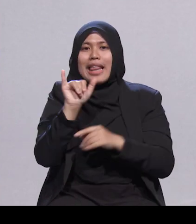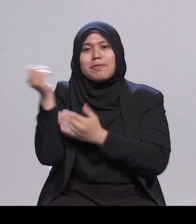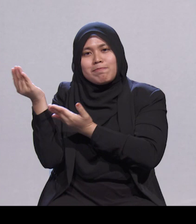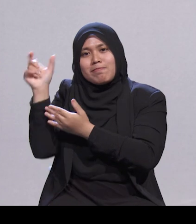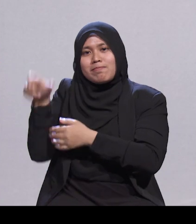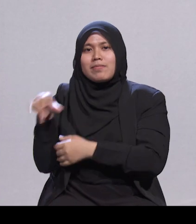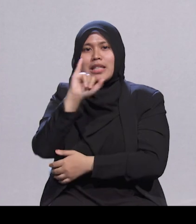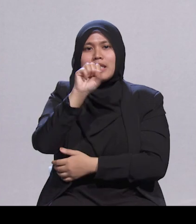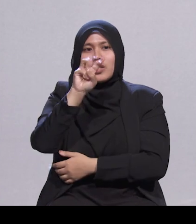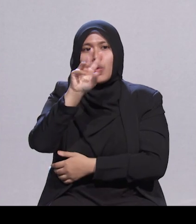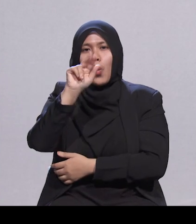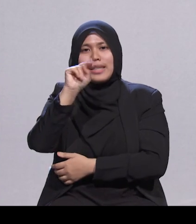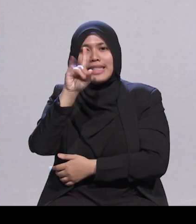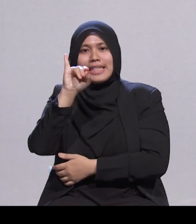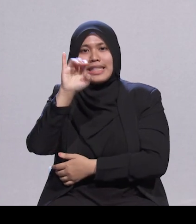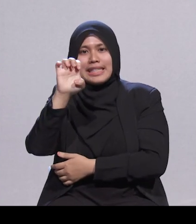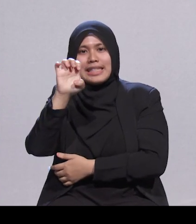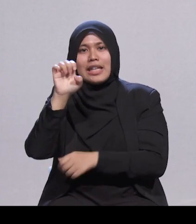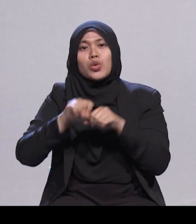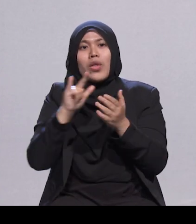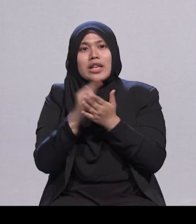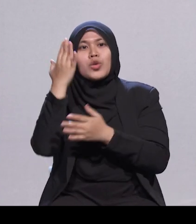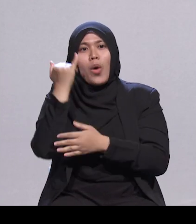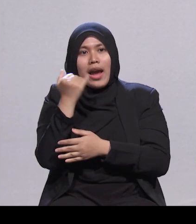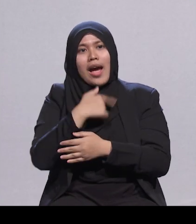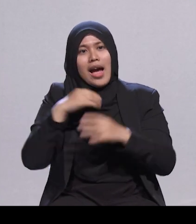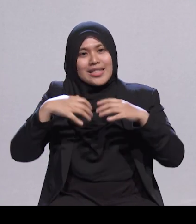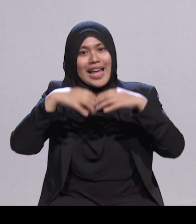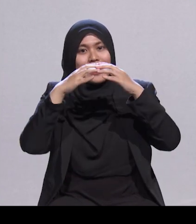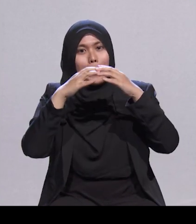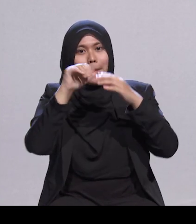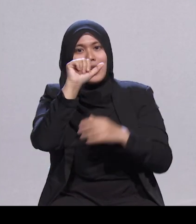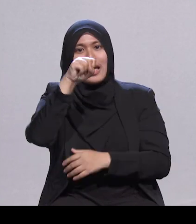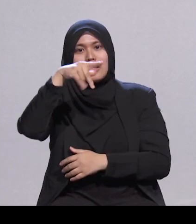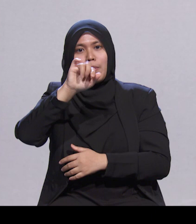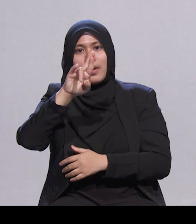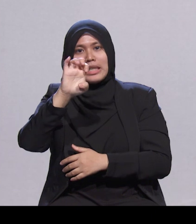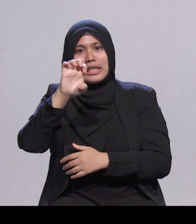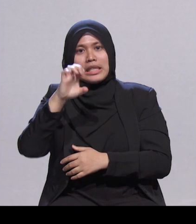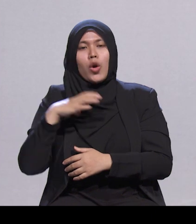Sebab itulah saya membentuk jawatan kuasa ASPIRE yang dipengerusikan Cik Indrani Raja.